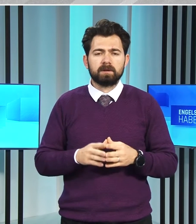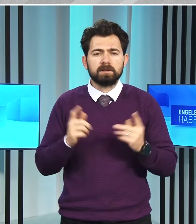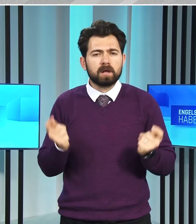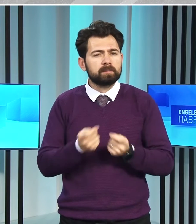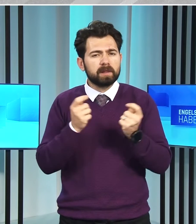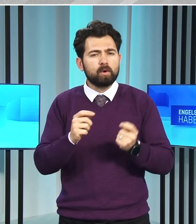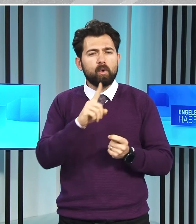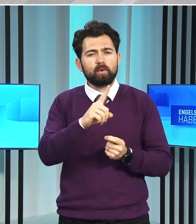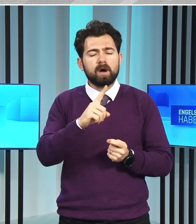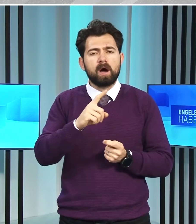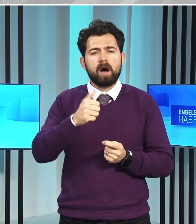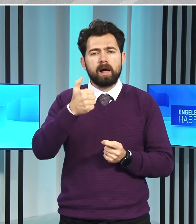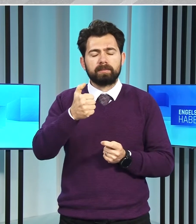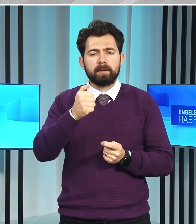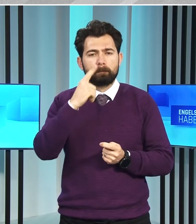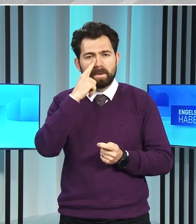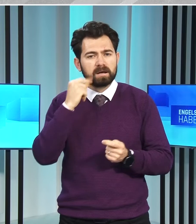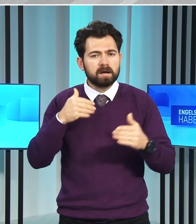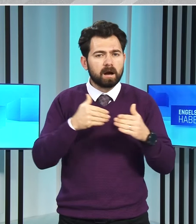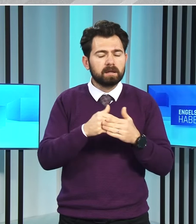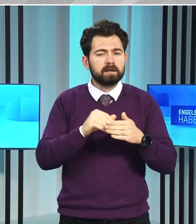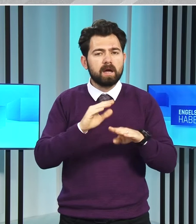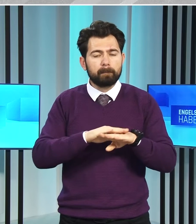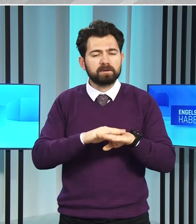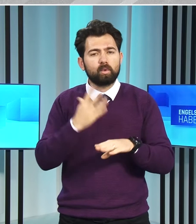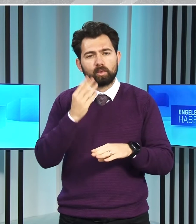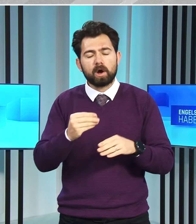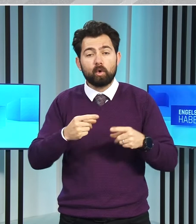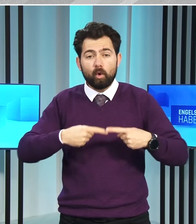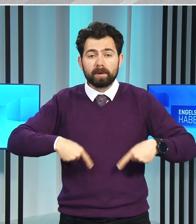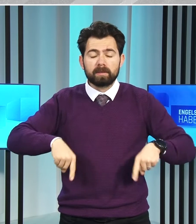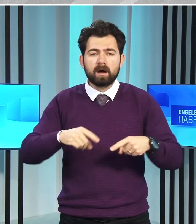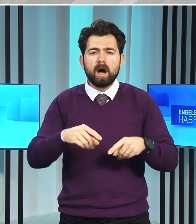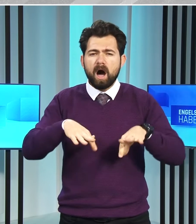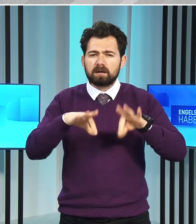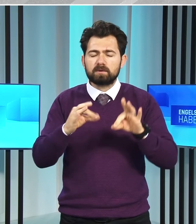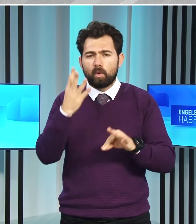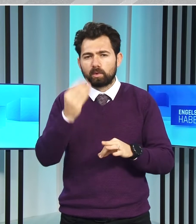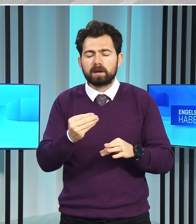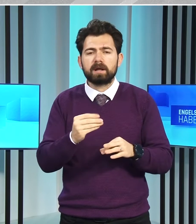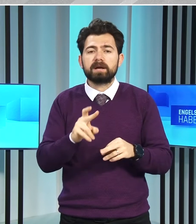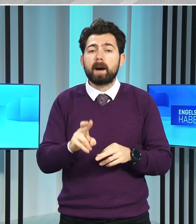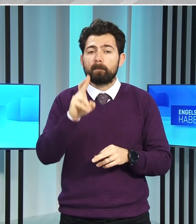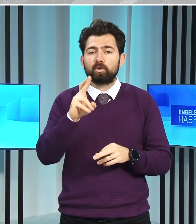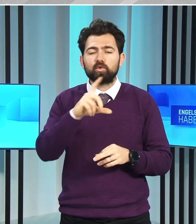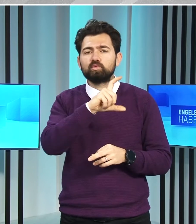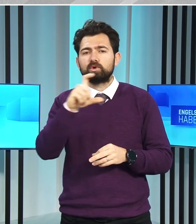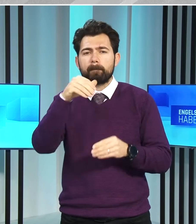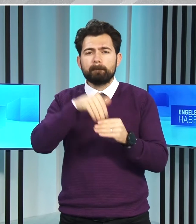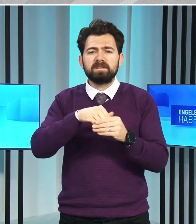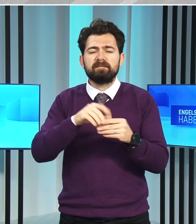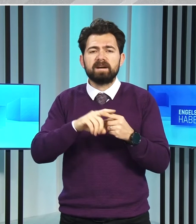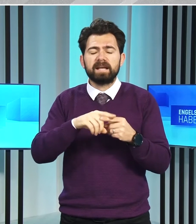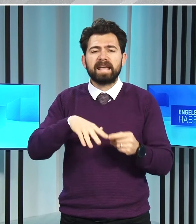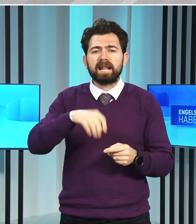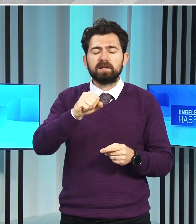Çalışmalarını 16 Mayıs'a kadar tamamlayacak komite hazırlanan raporu, Cumhuriyet Meclisi Genel Kurulu'yla